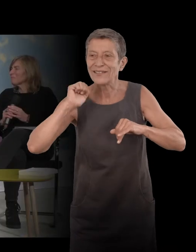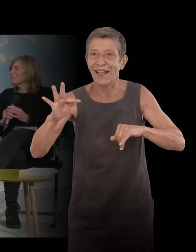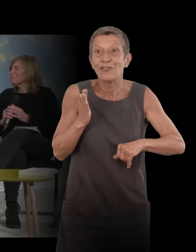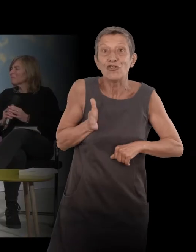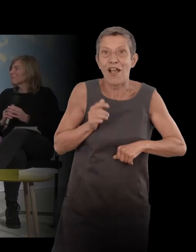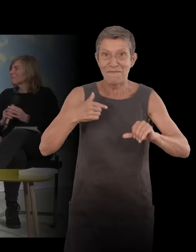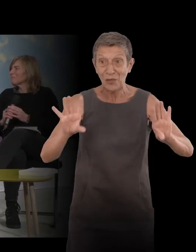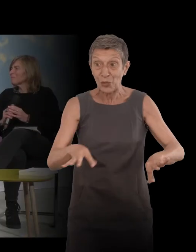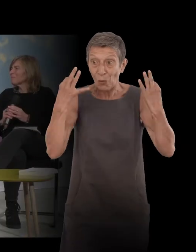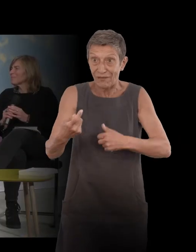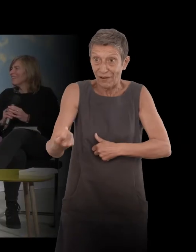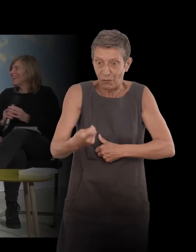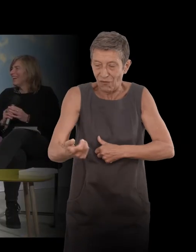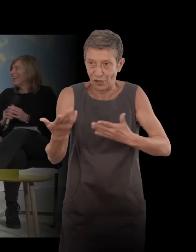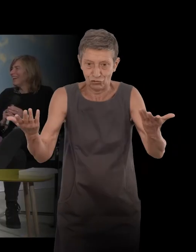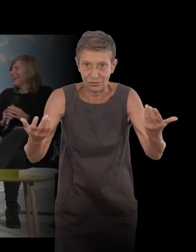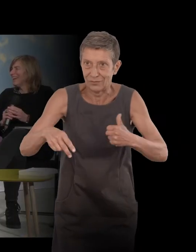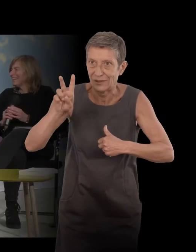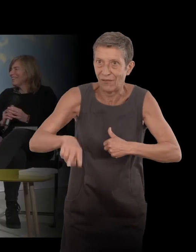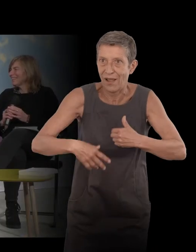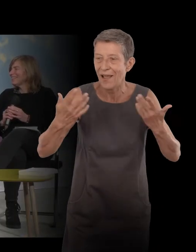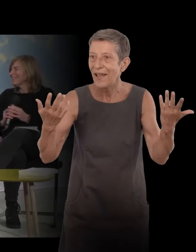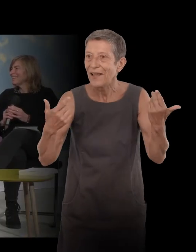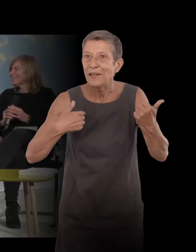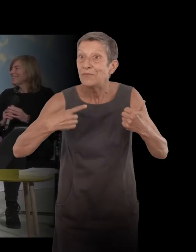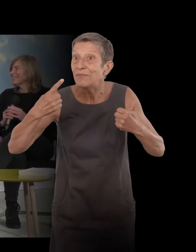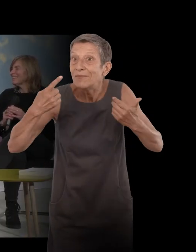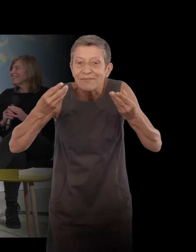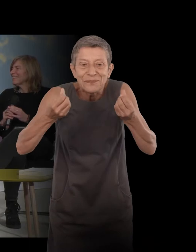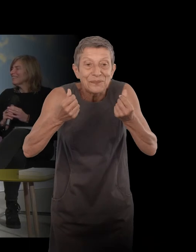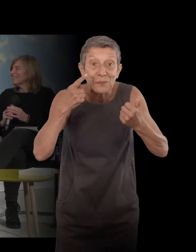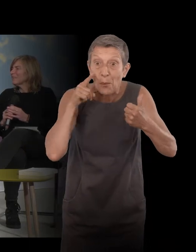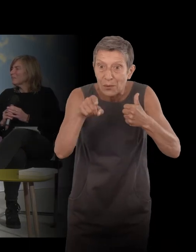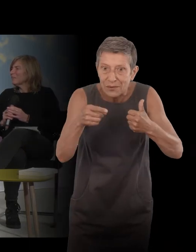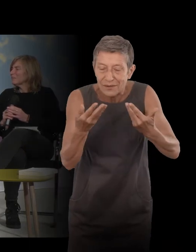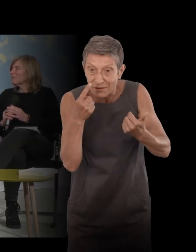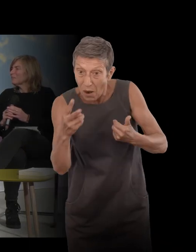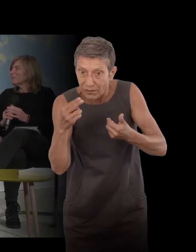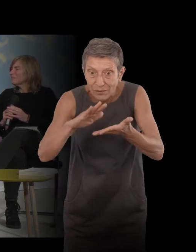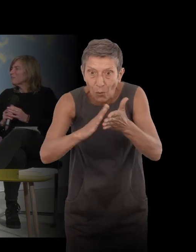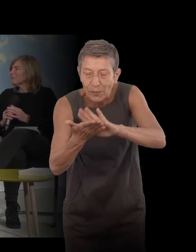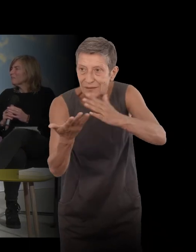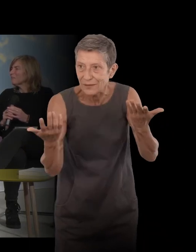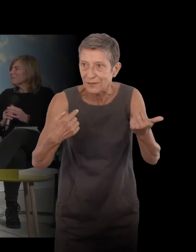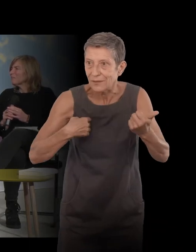day, by having a complicity with this basset, we had the impression that the basset listened to the letter